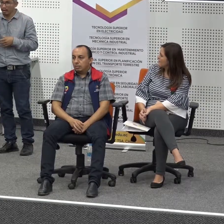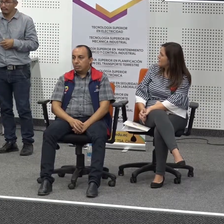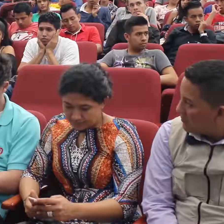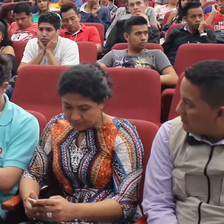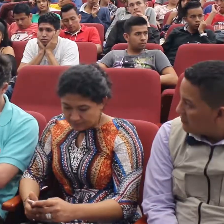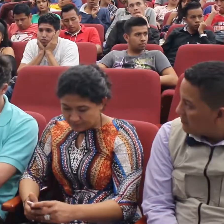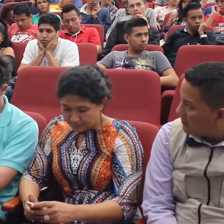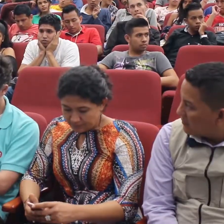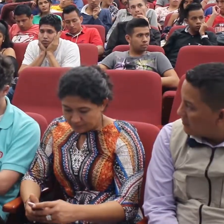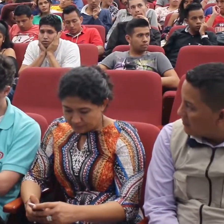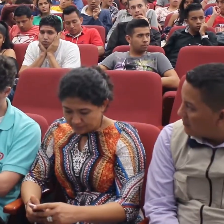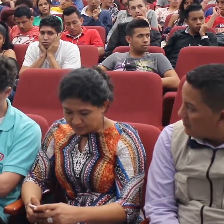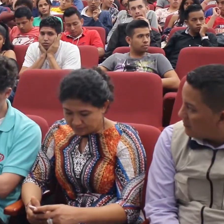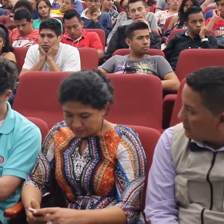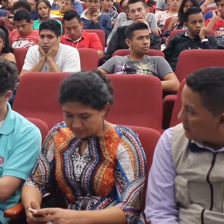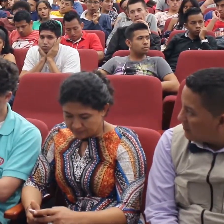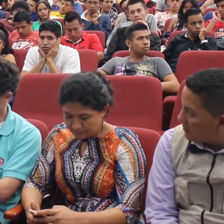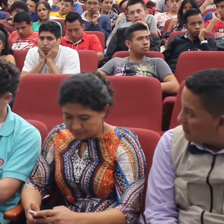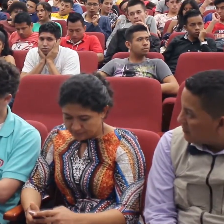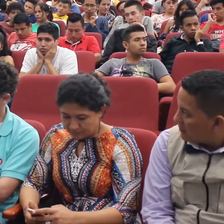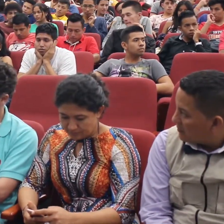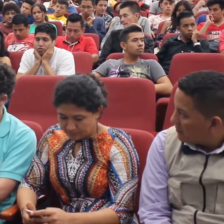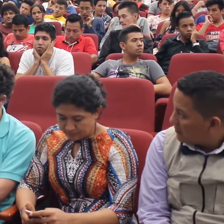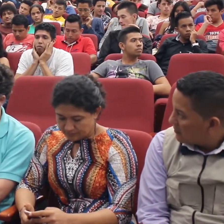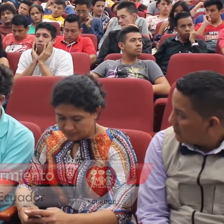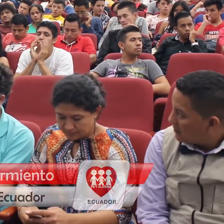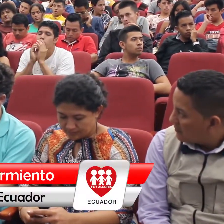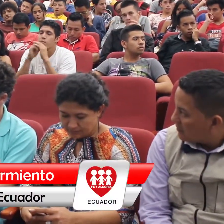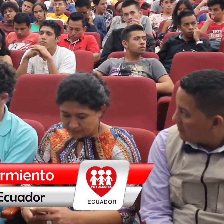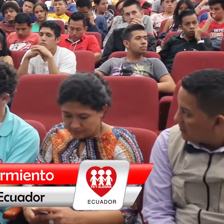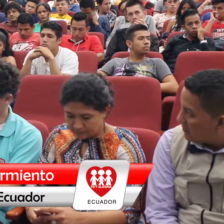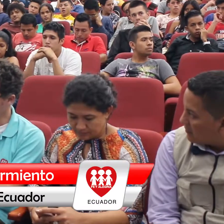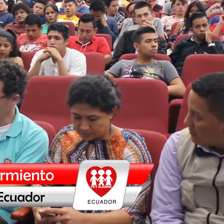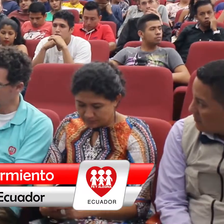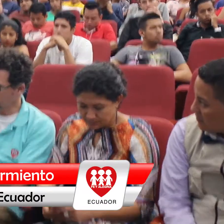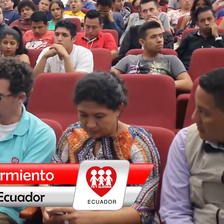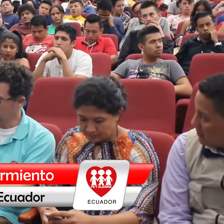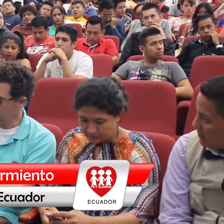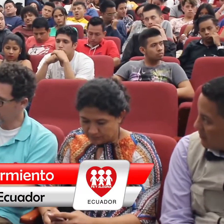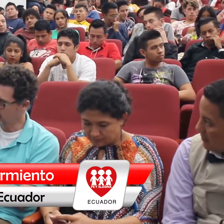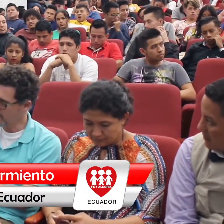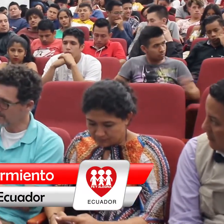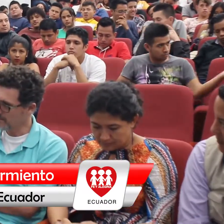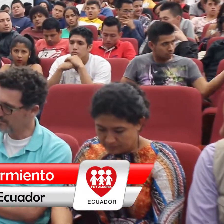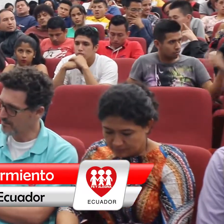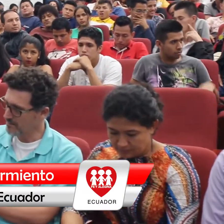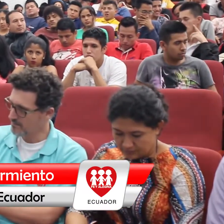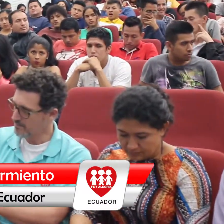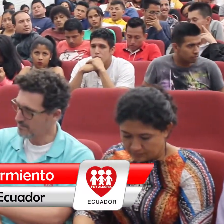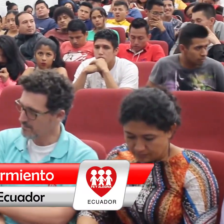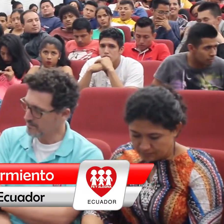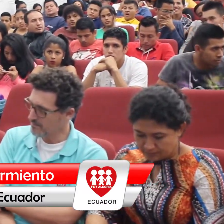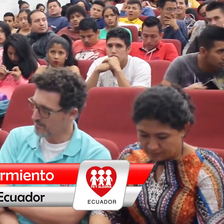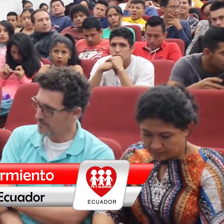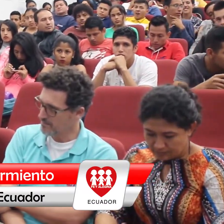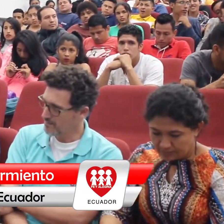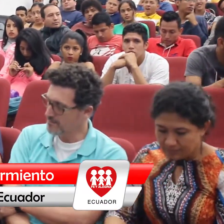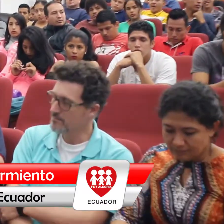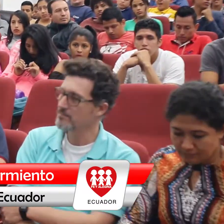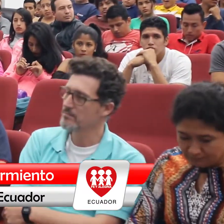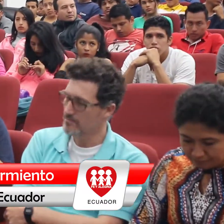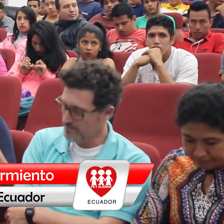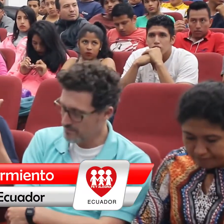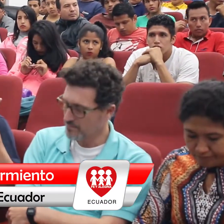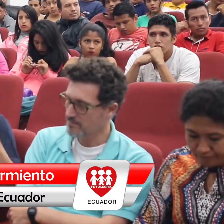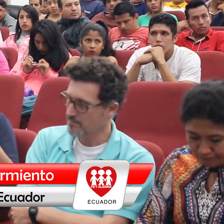lengua de señas una de las dificultades enormes que tiene la educación de las personas sordas en el país es la limitada disponibilidad de modelos lingüísticos